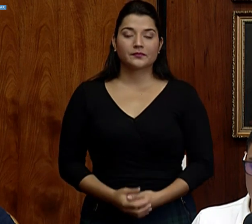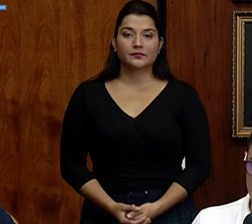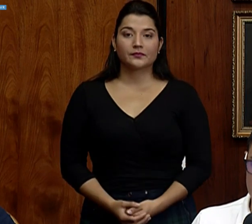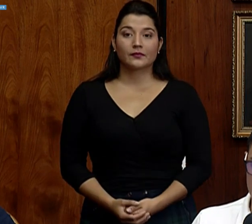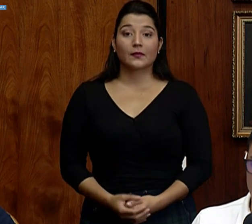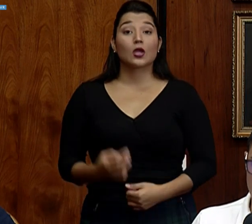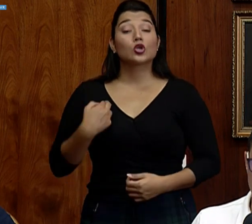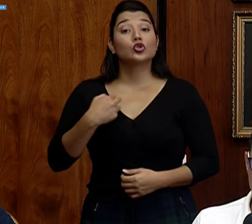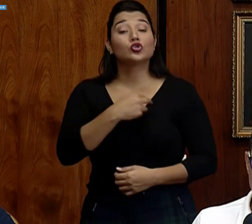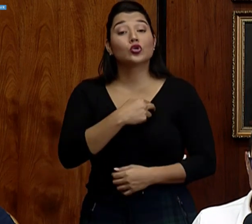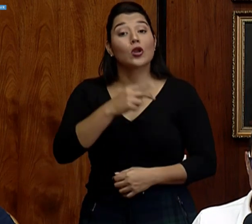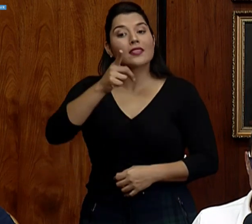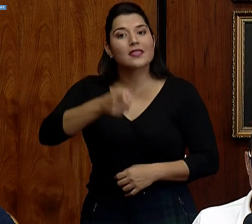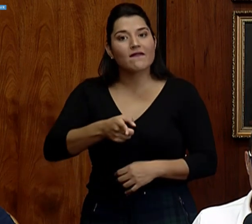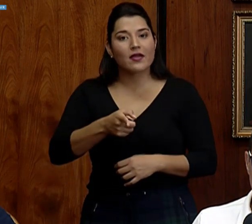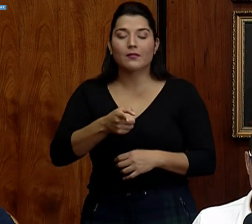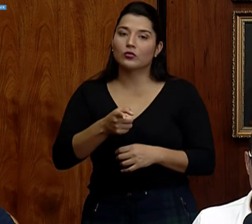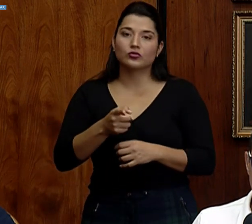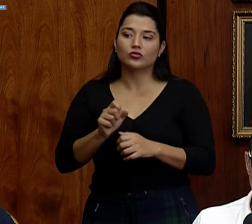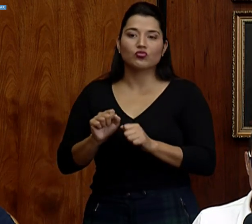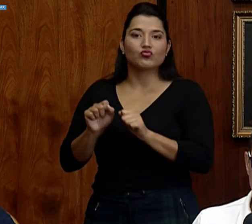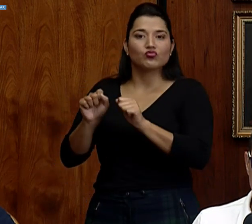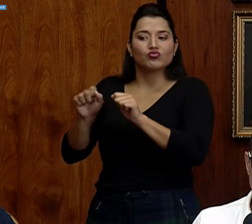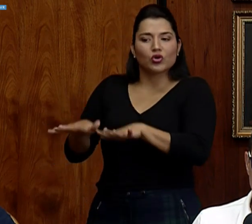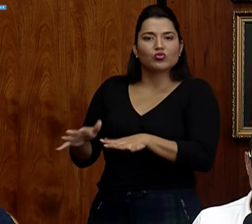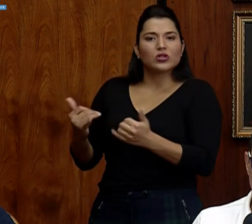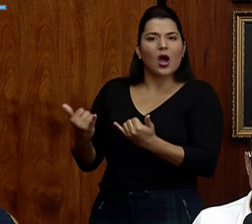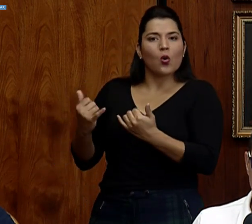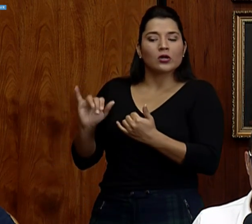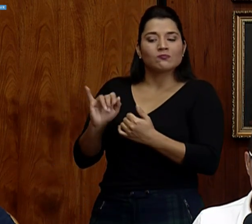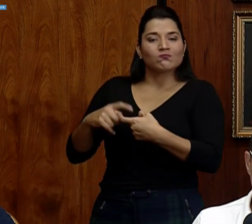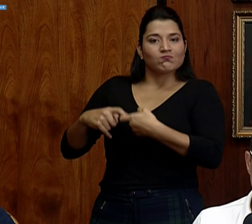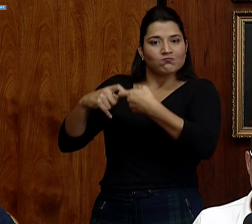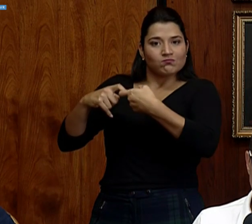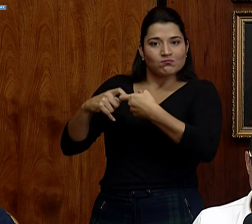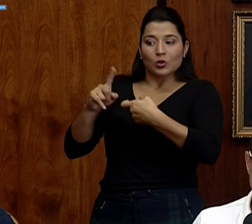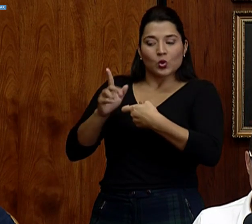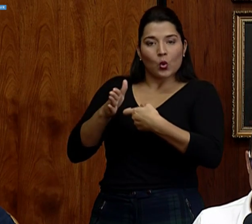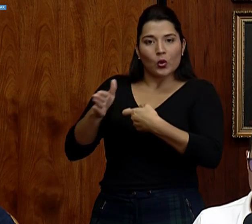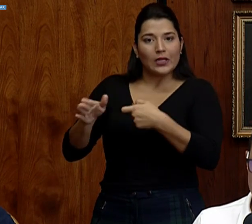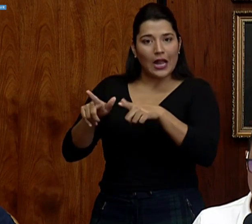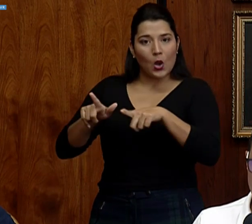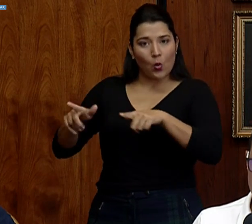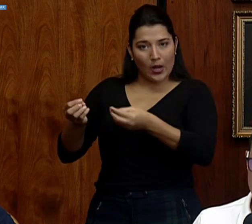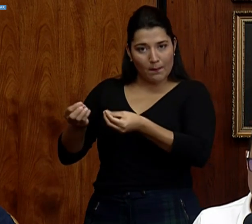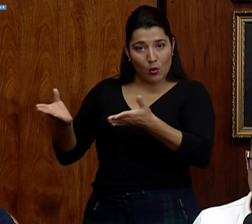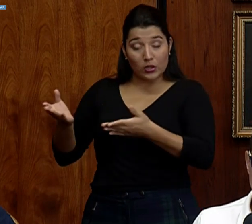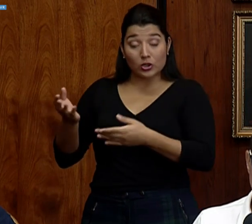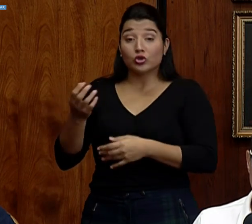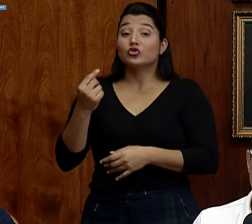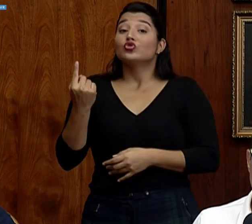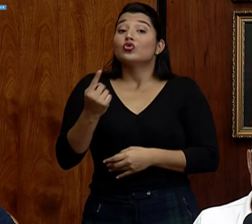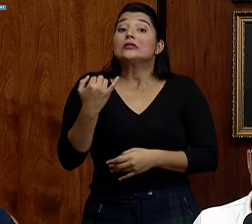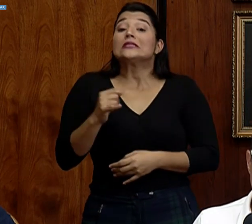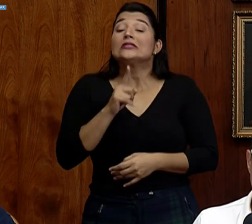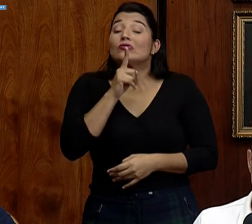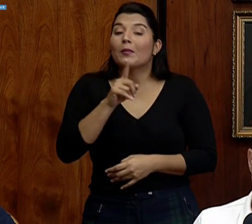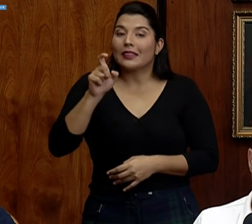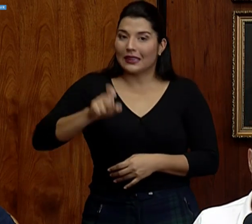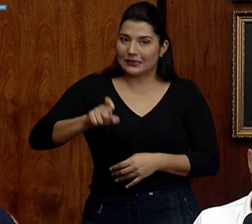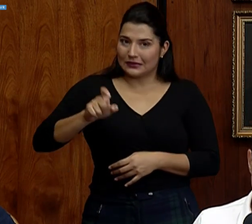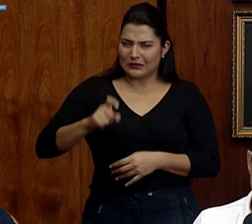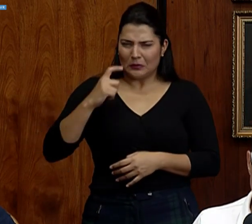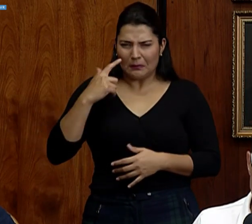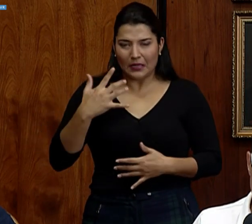tenemos que hacer una renuncia a acudir a esos lugares si no es sumamente necesario para proteger